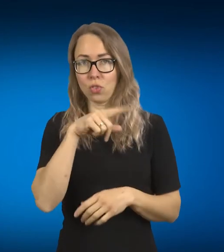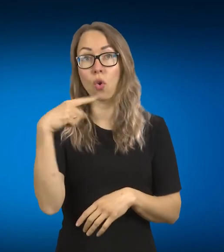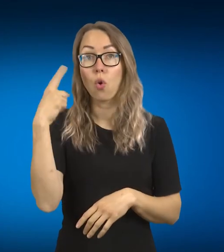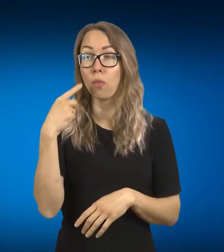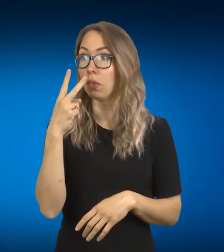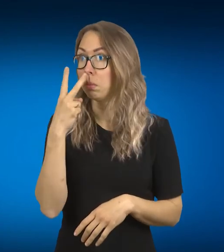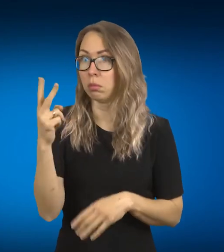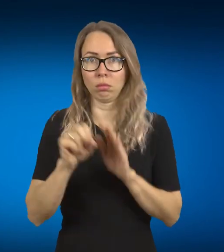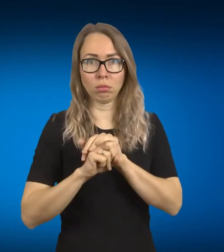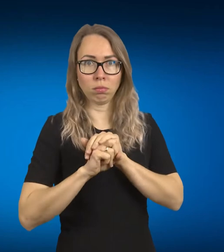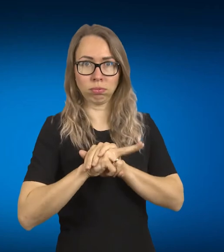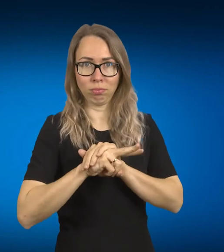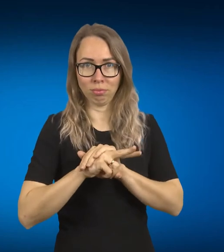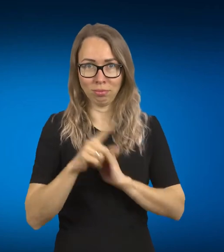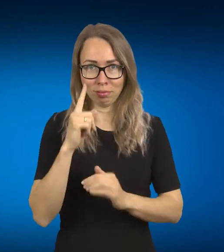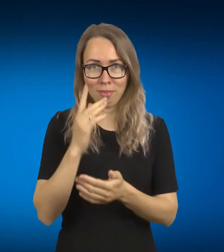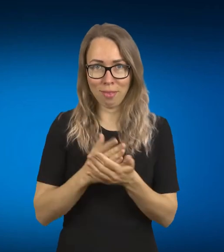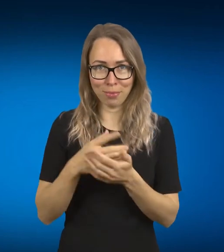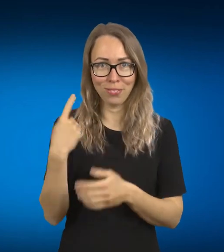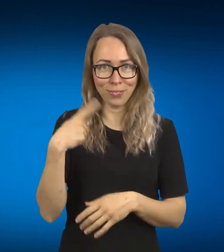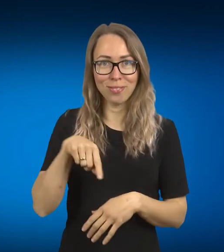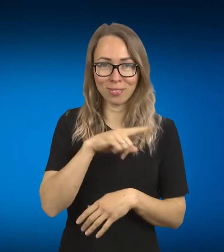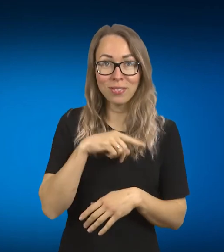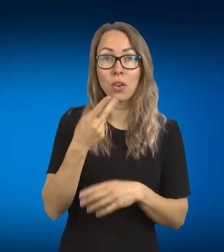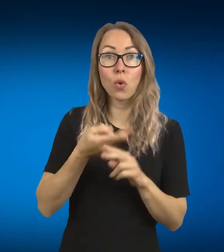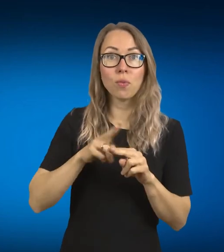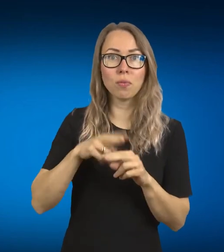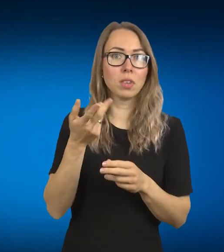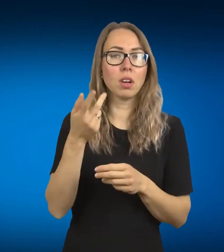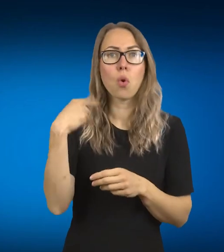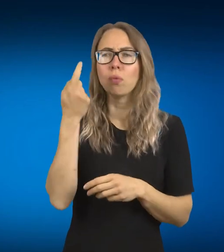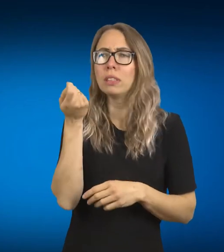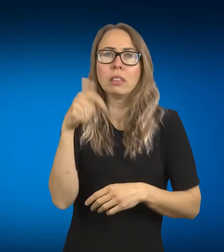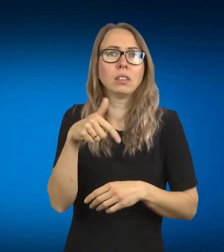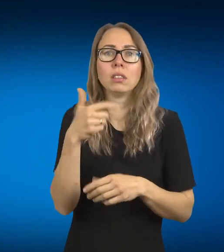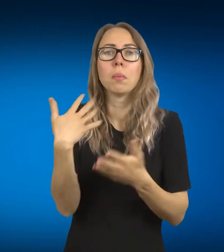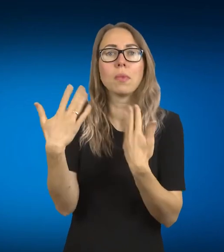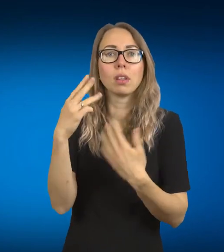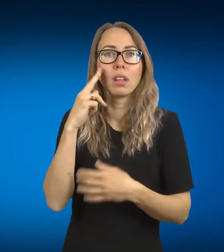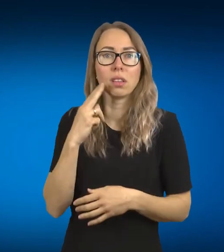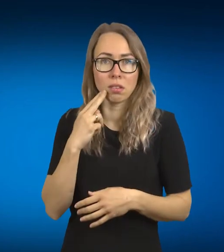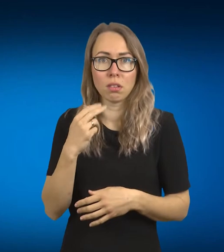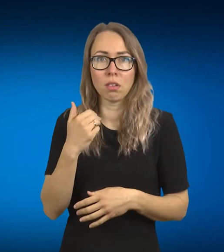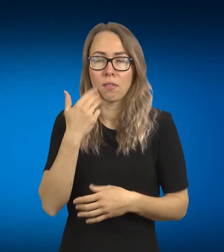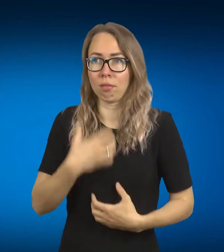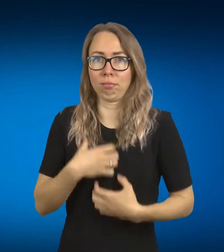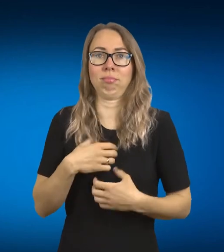jie nepažįsta, jie nemato, nesusiduria ir jiem tas gesti kvėliavimas,